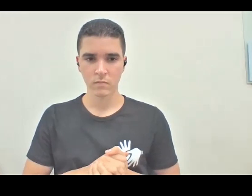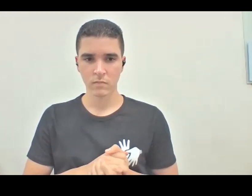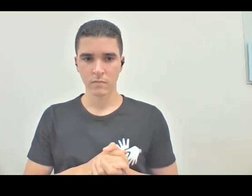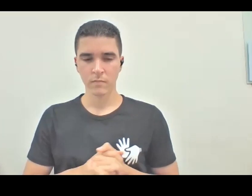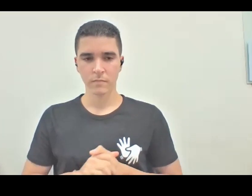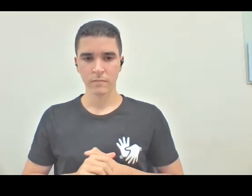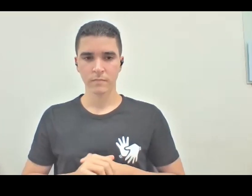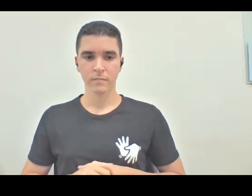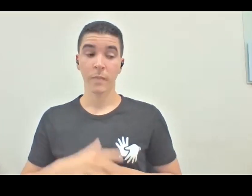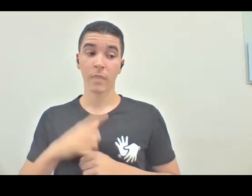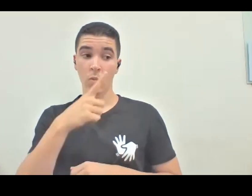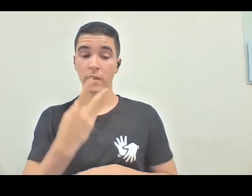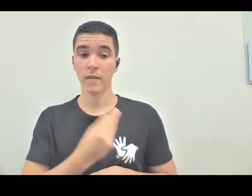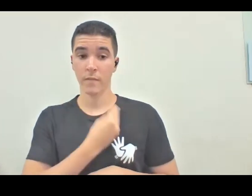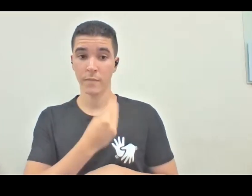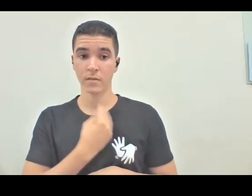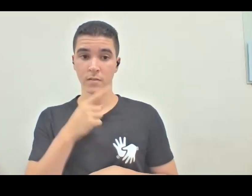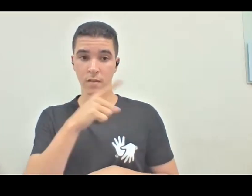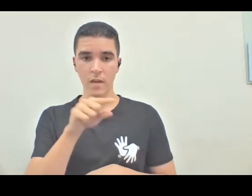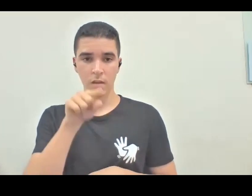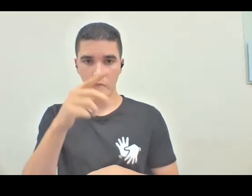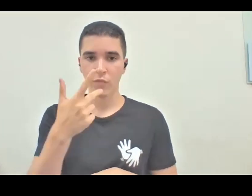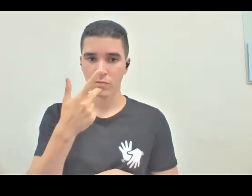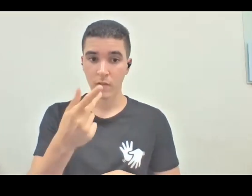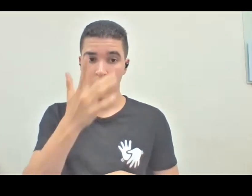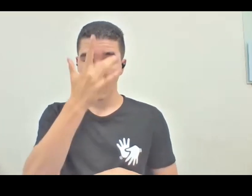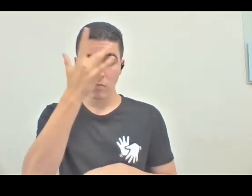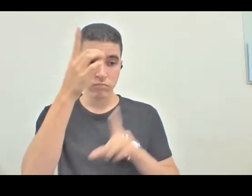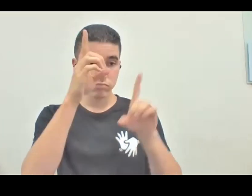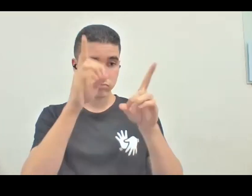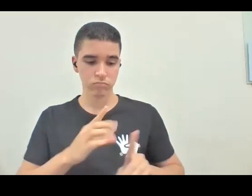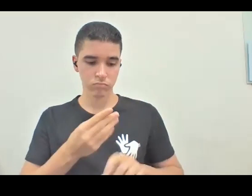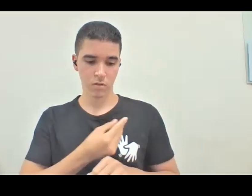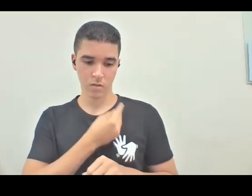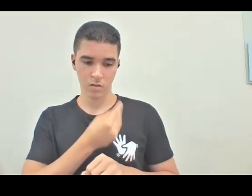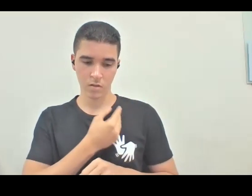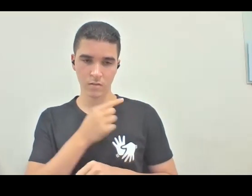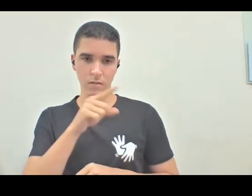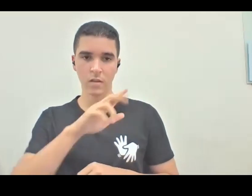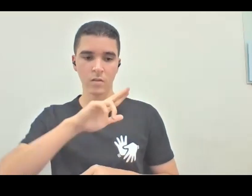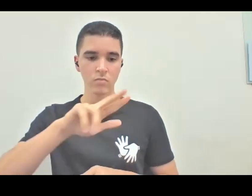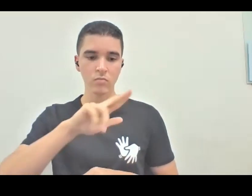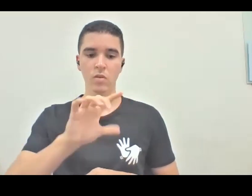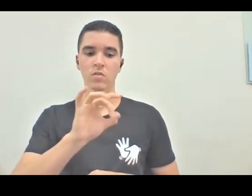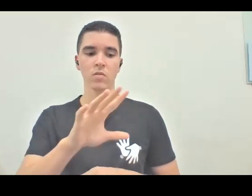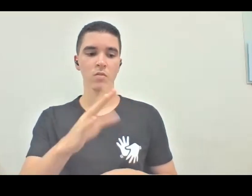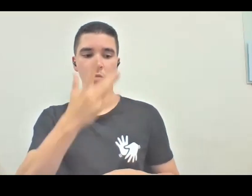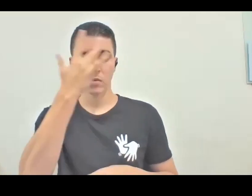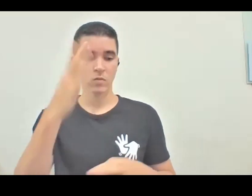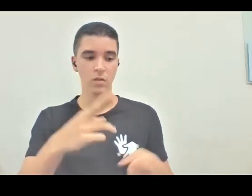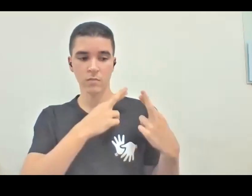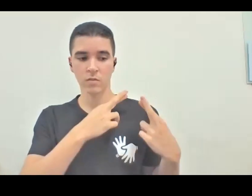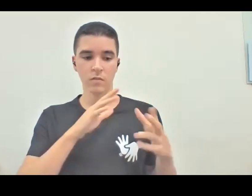estava lá, né, que é o que você tocou, a pessoa com deficiência está lá também, não só uma pessoa responsável pela acessibilidade, mas